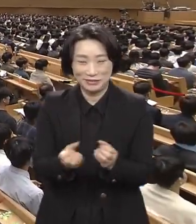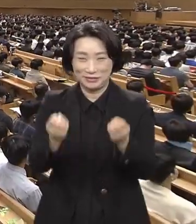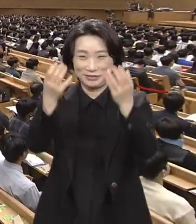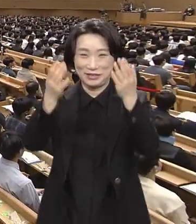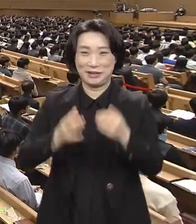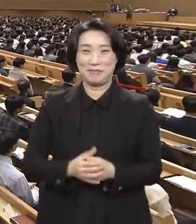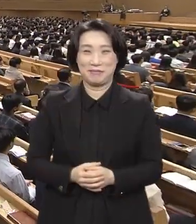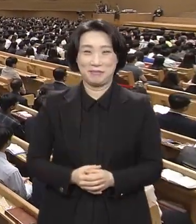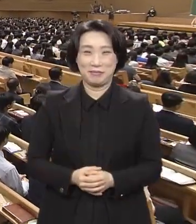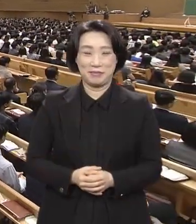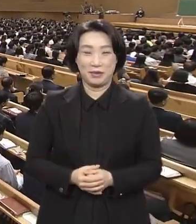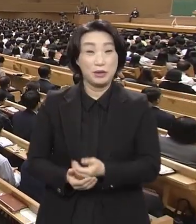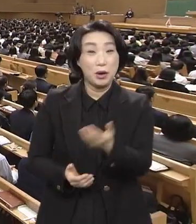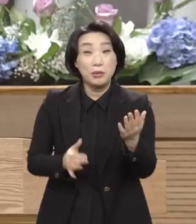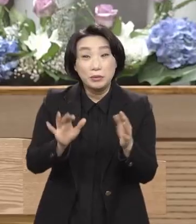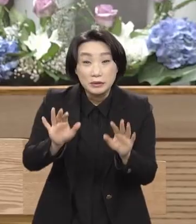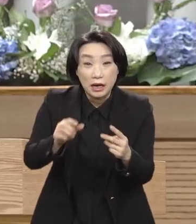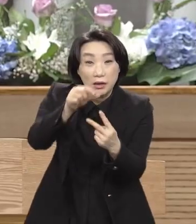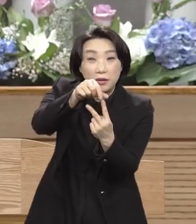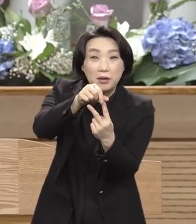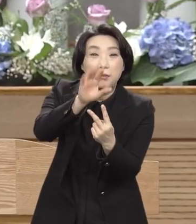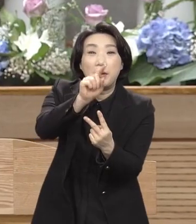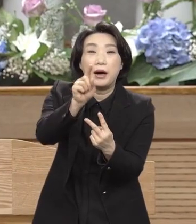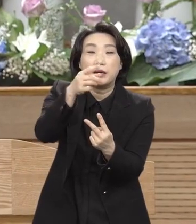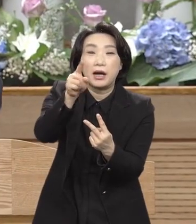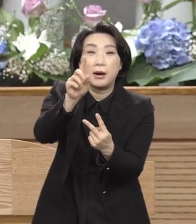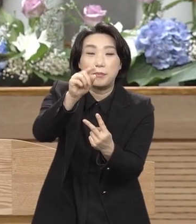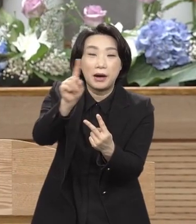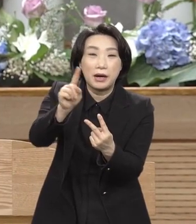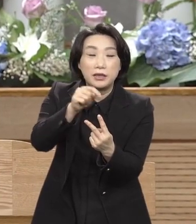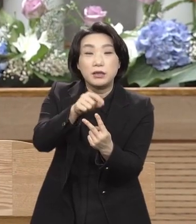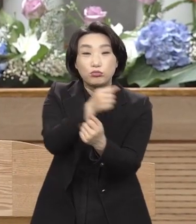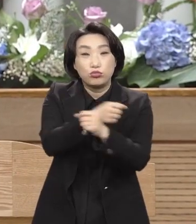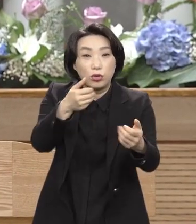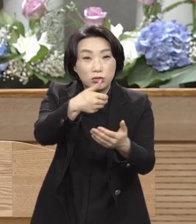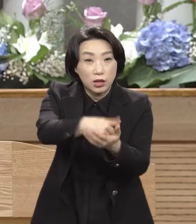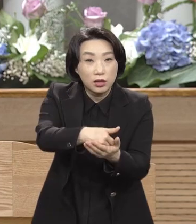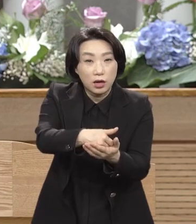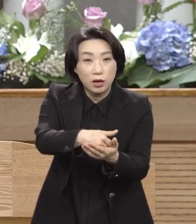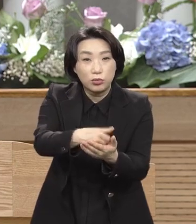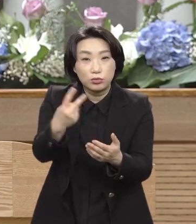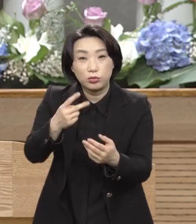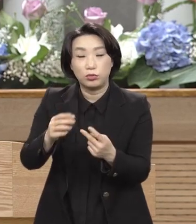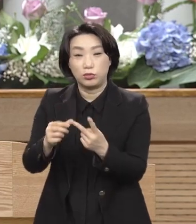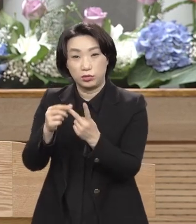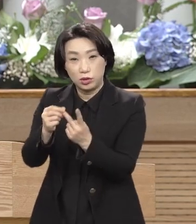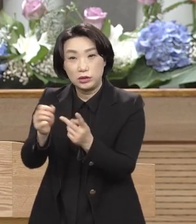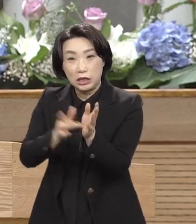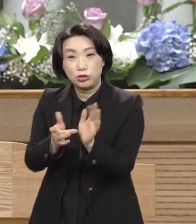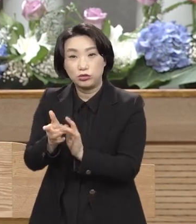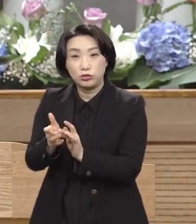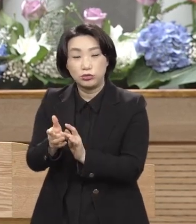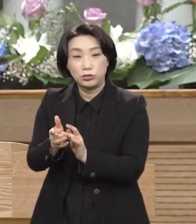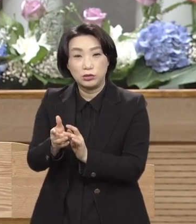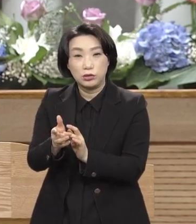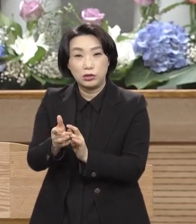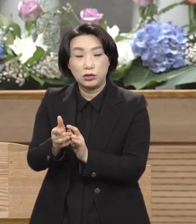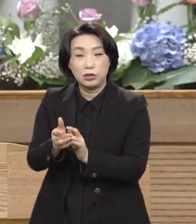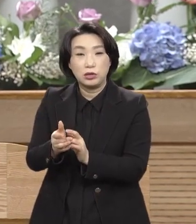팔아본은 우리에게 달라. 그리고 예수를 멸하자.